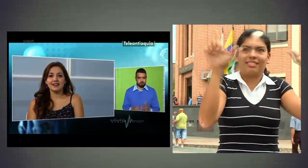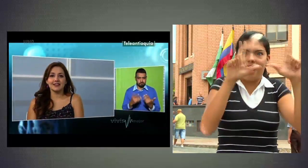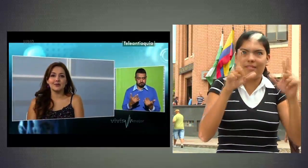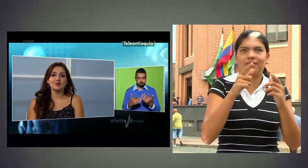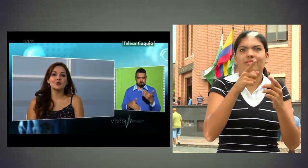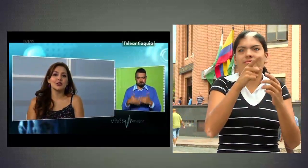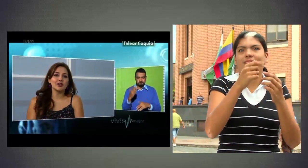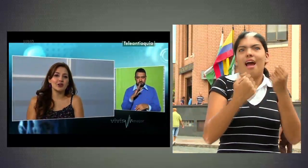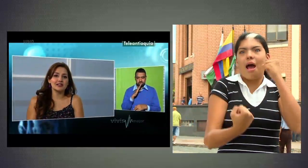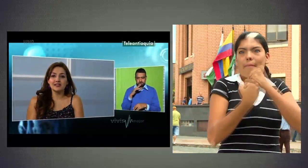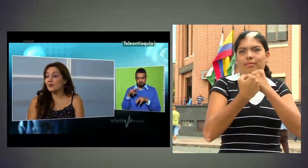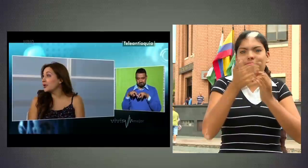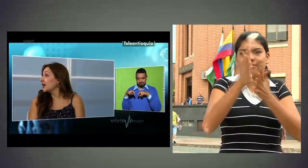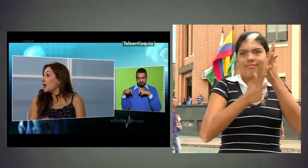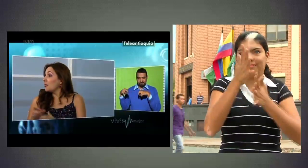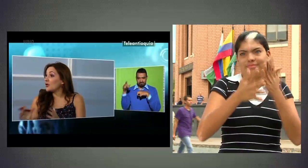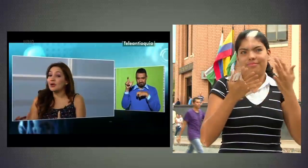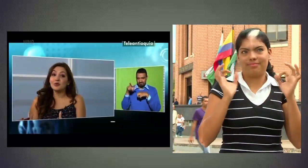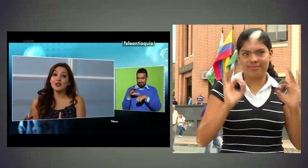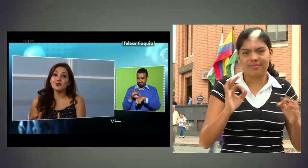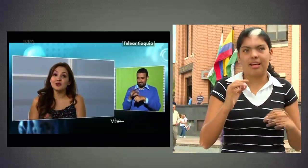guía que me apoya en algunas situaciones de salud.